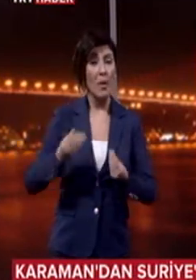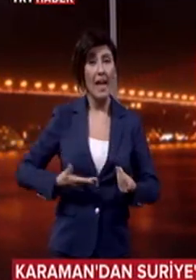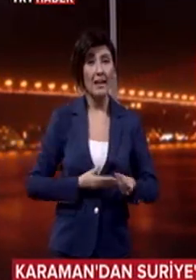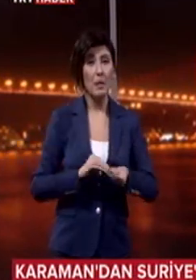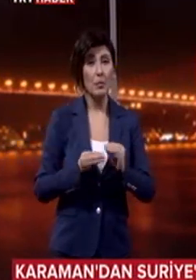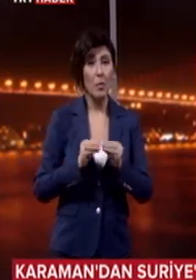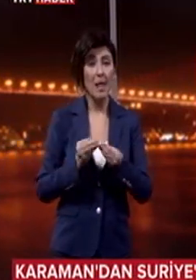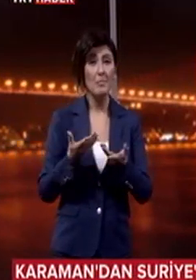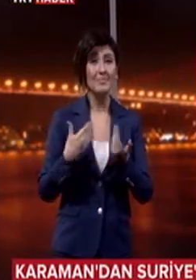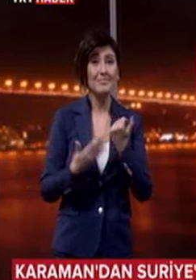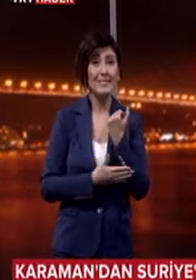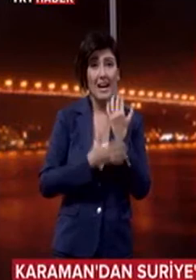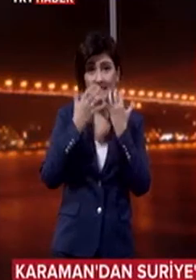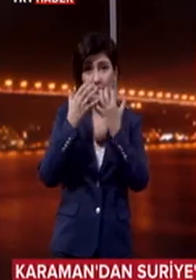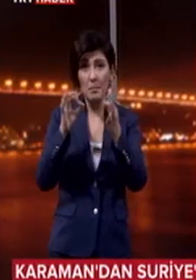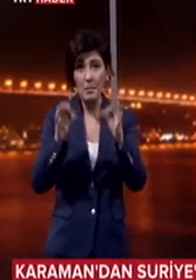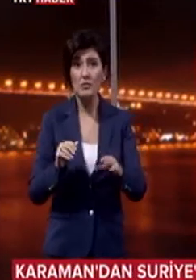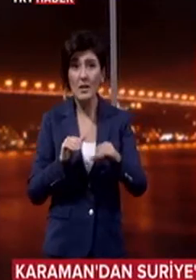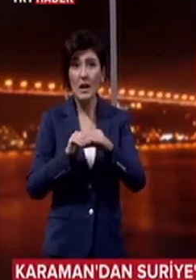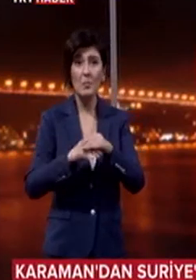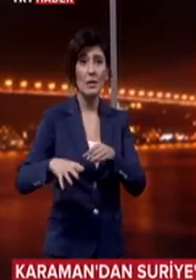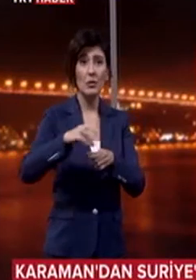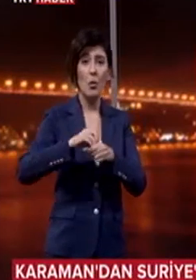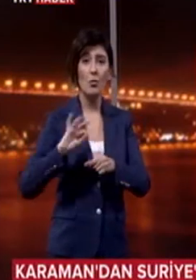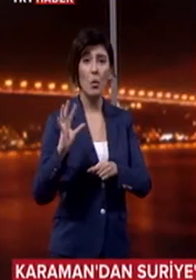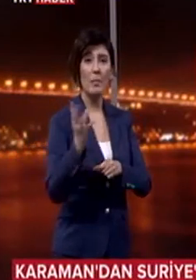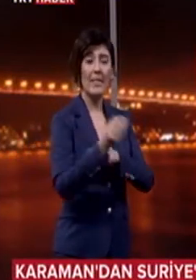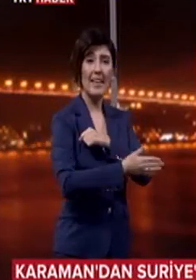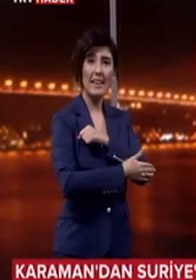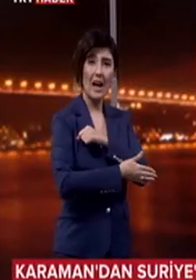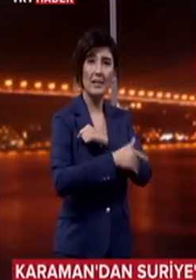sıkıntısına çağrı olmak amacıyla başlatılan kampanya kapsamında toplanan yardımlar yola çıktı.